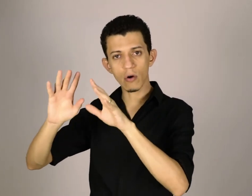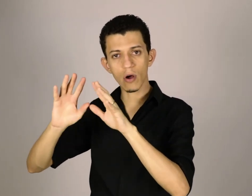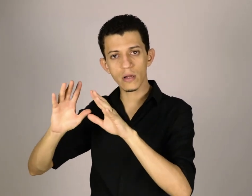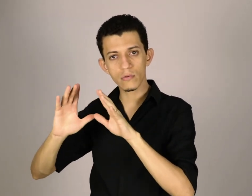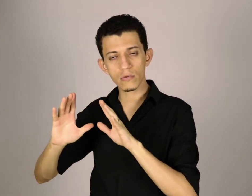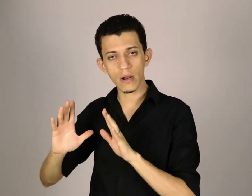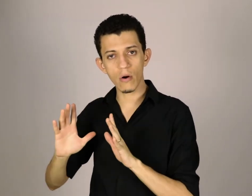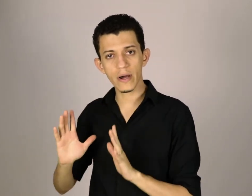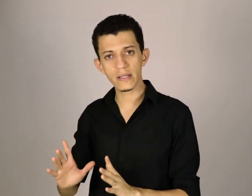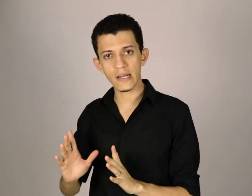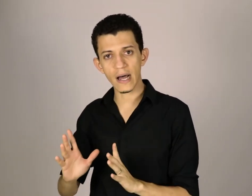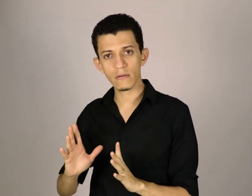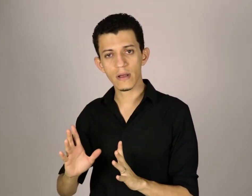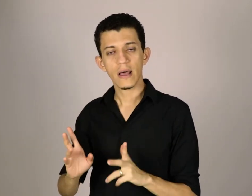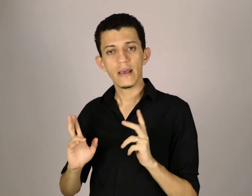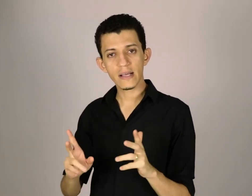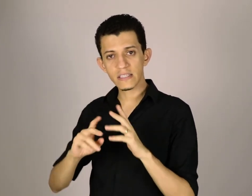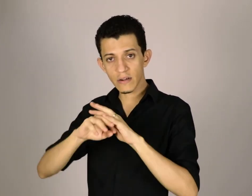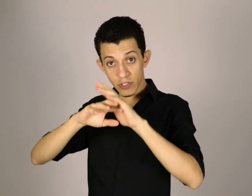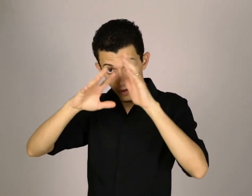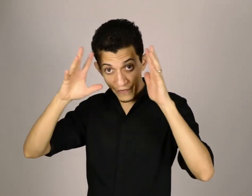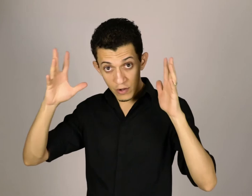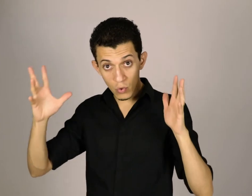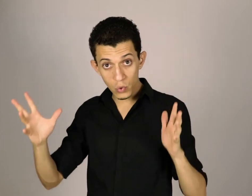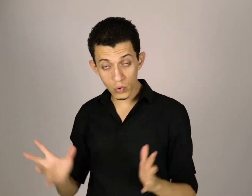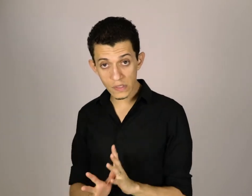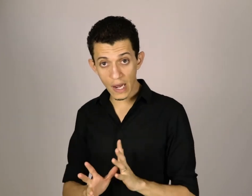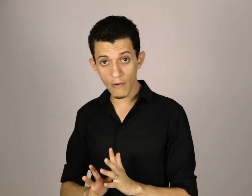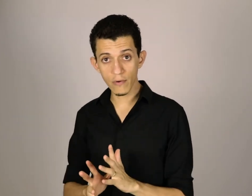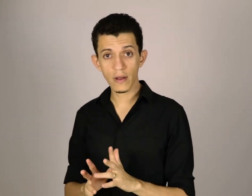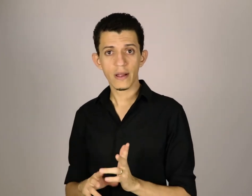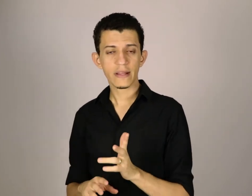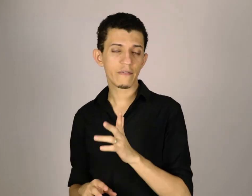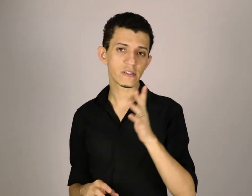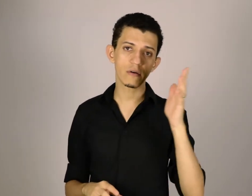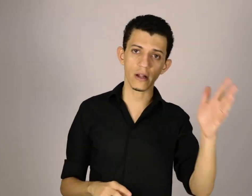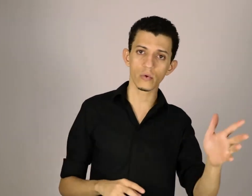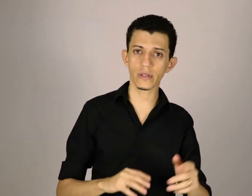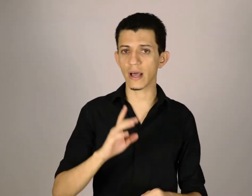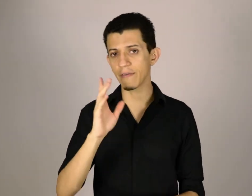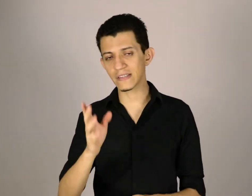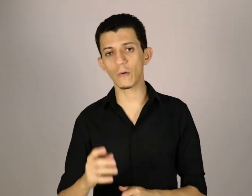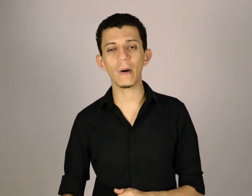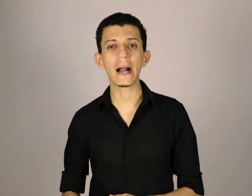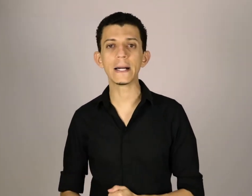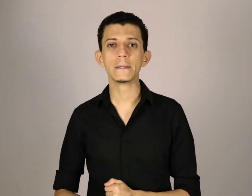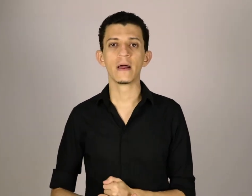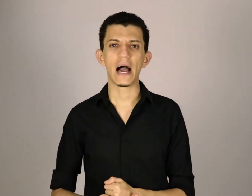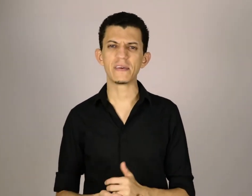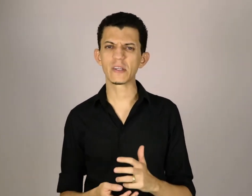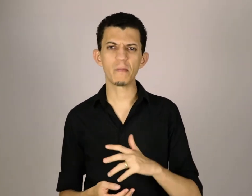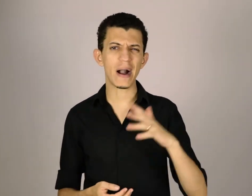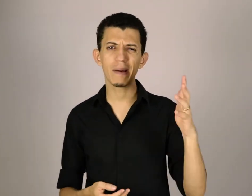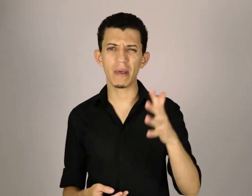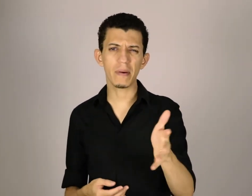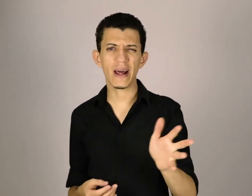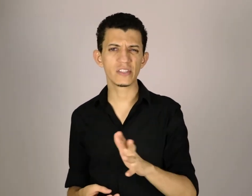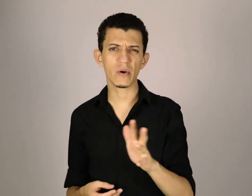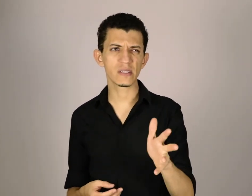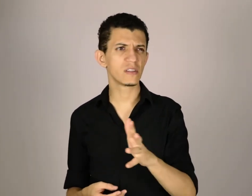colocando tudo lá organizado, e assim, já fica com tudo salvo, tem a versão gratuita, a versão paga, a versão paga é bem baratinha, acho que se não